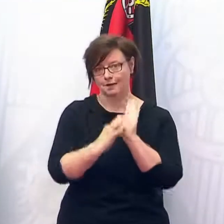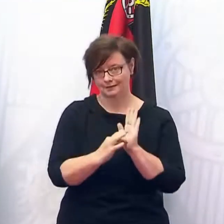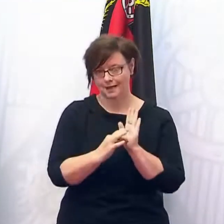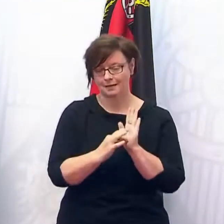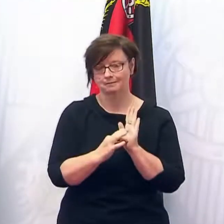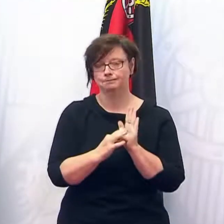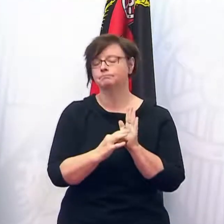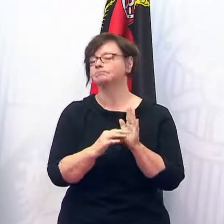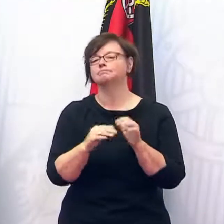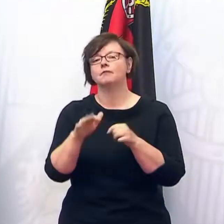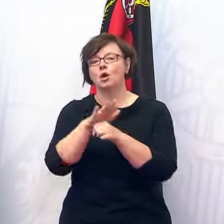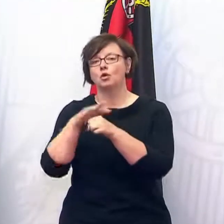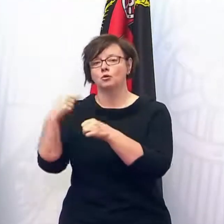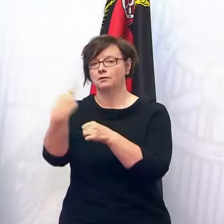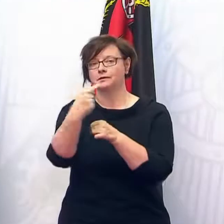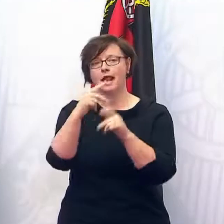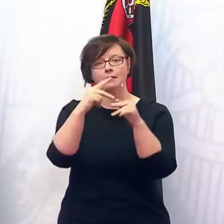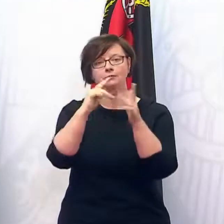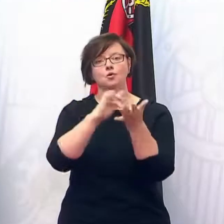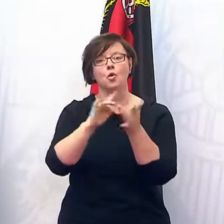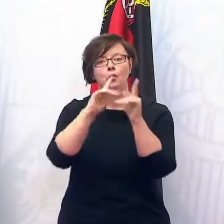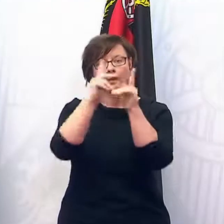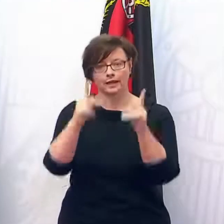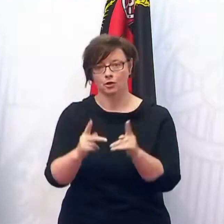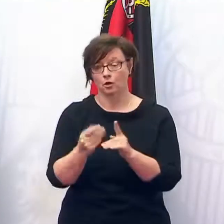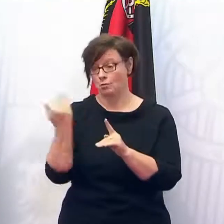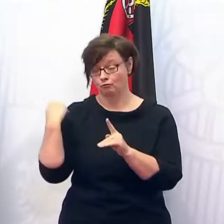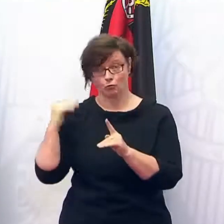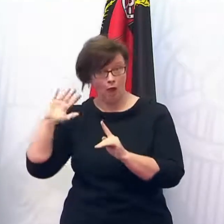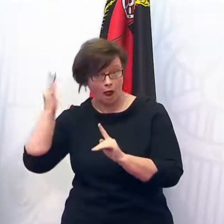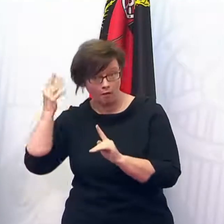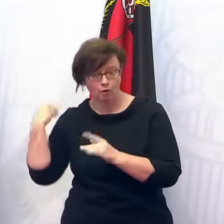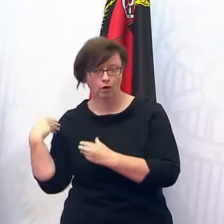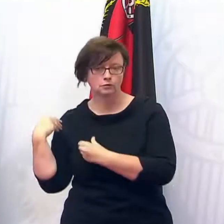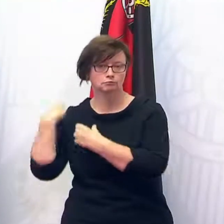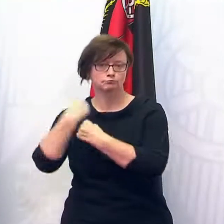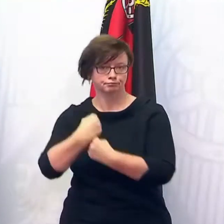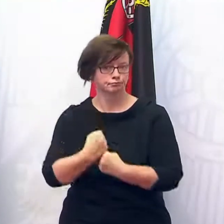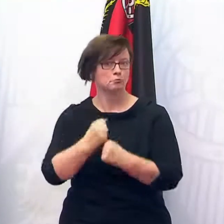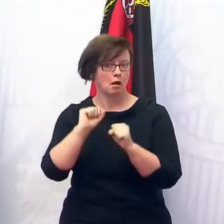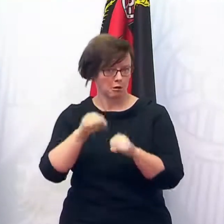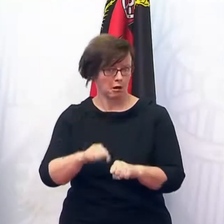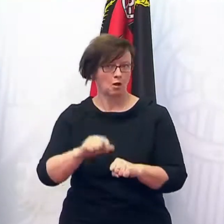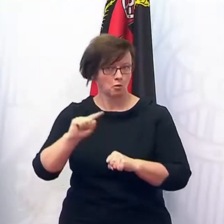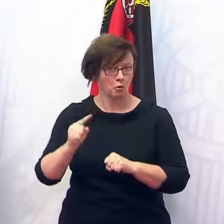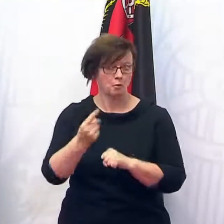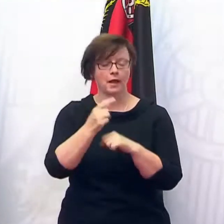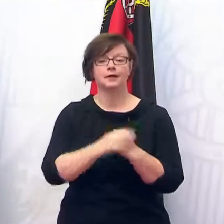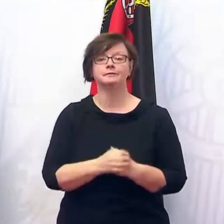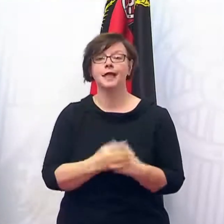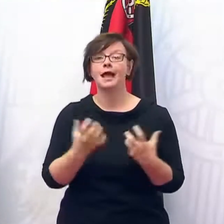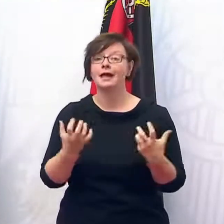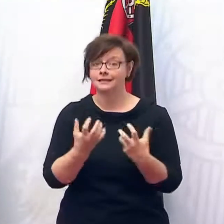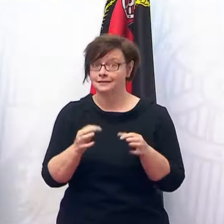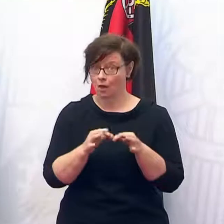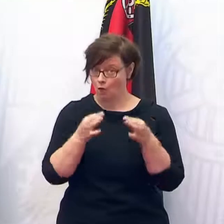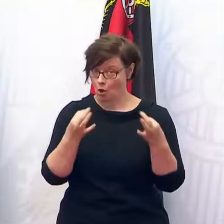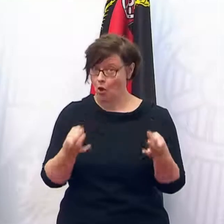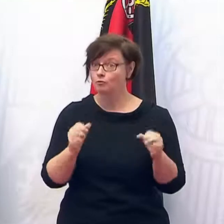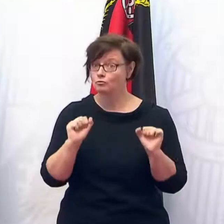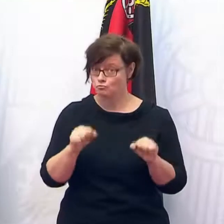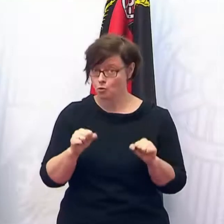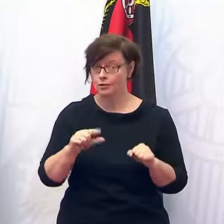und so weiter ihre Hygienekonzepte anwenden, sie in der Vergangenheit erfolgreich erprobt haben. Auch die Öffnung der Saunen ist natürlich